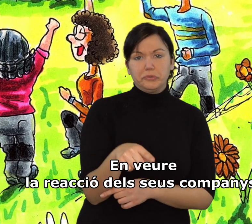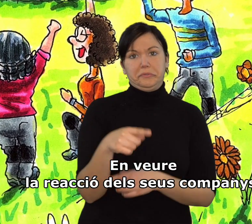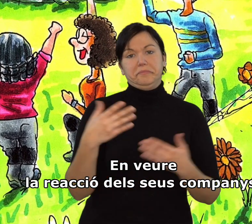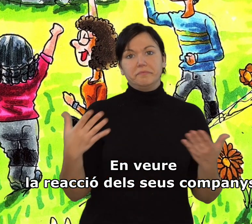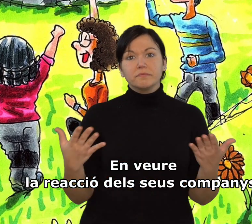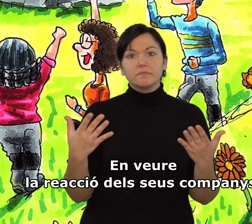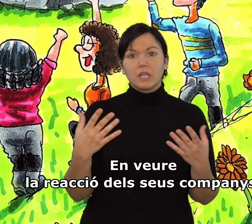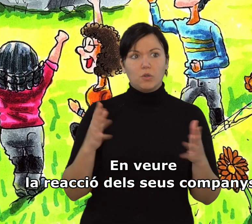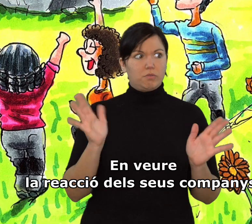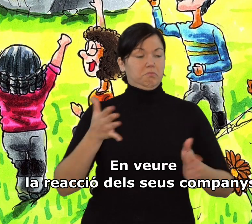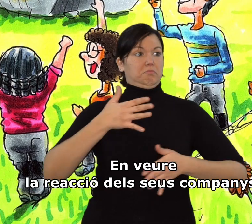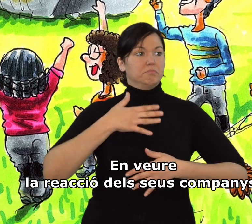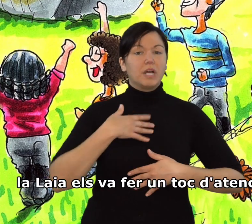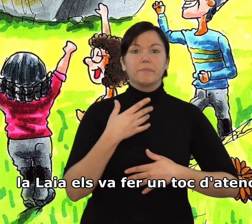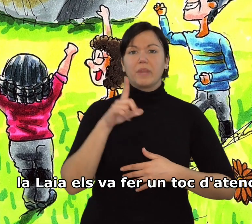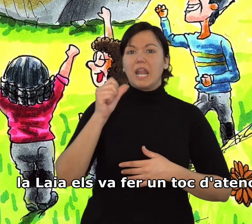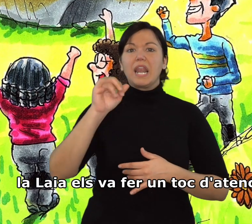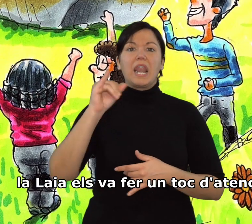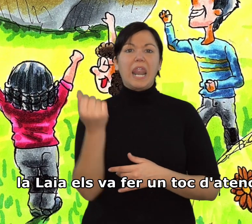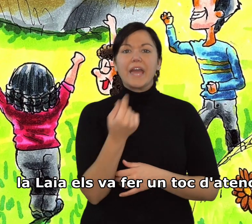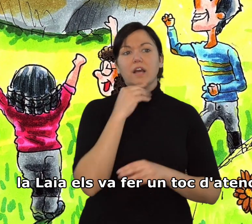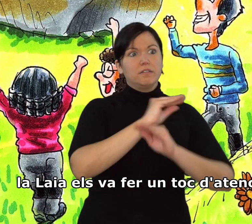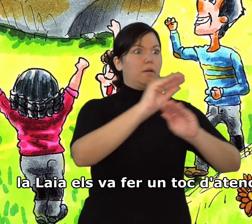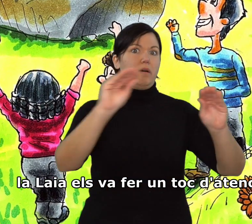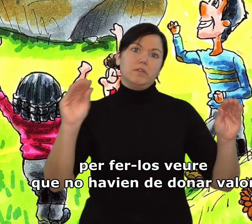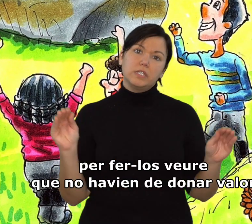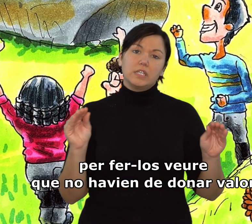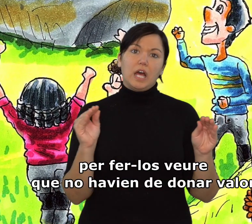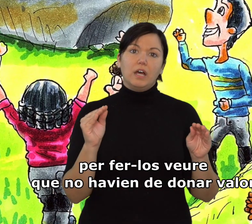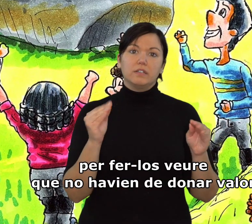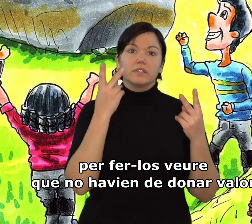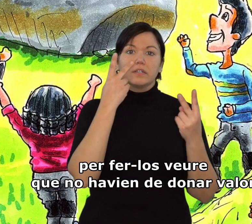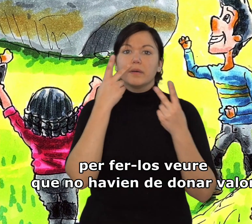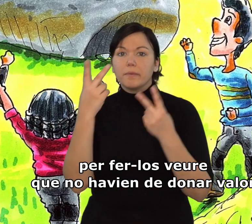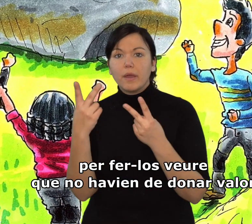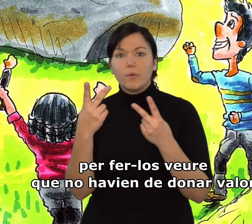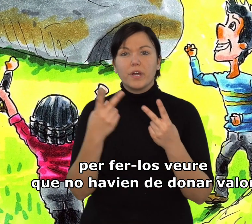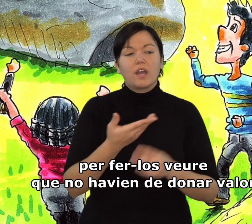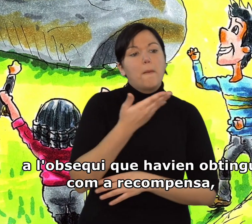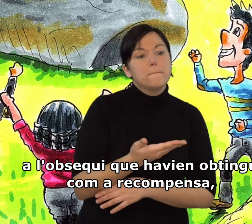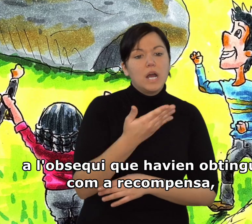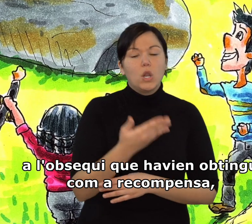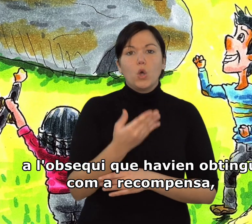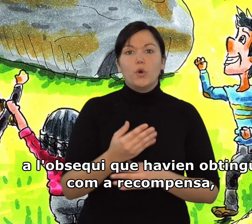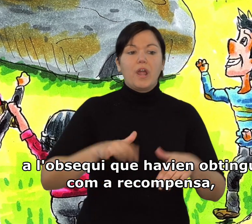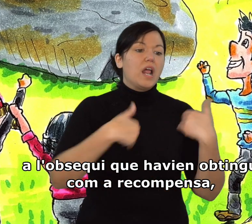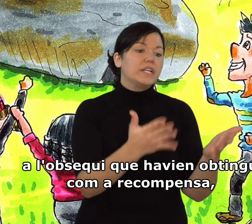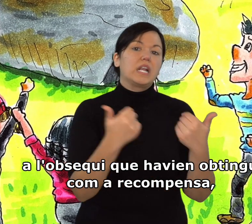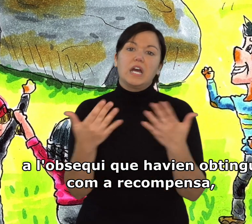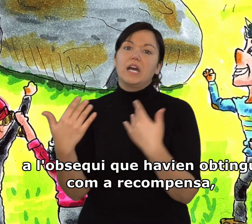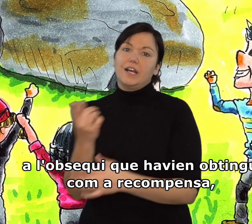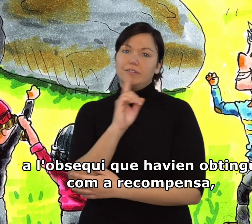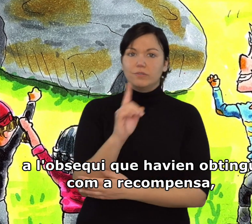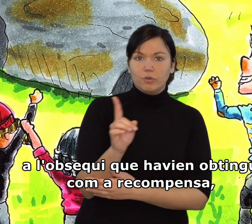En veure la reacció dels seus companys, la Laia els va fer un toc d'atenció per fer-los veure que no havien de donar valor a l'obsequi que havien